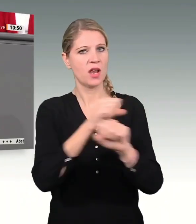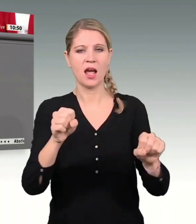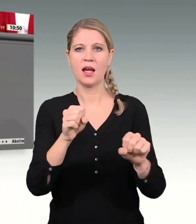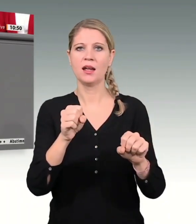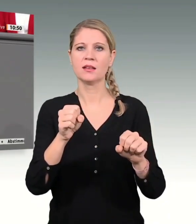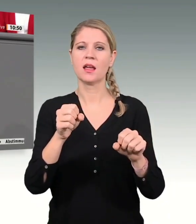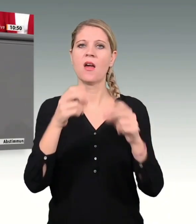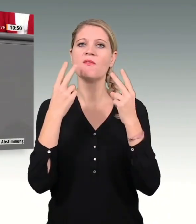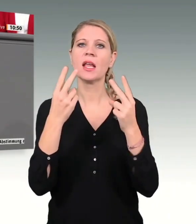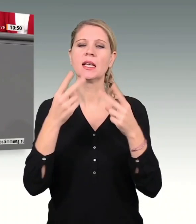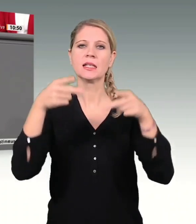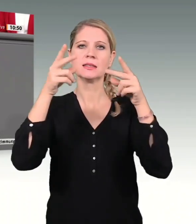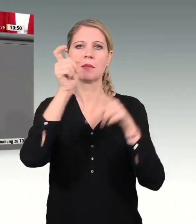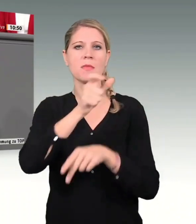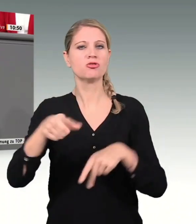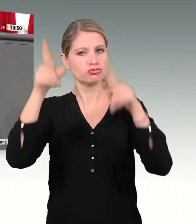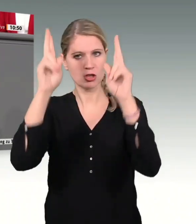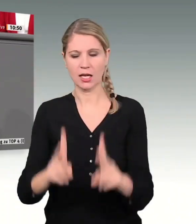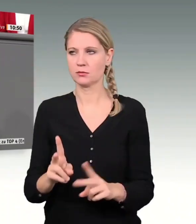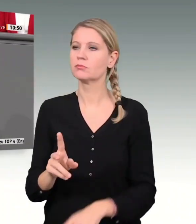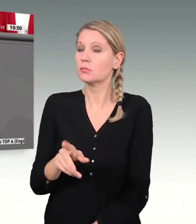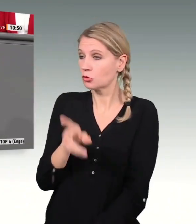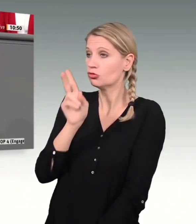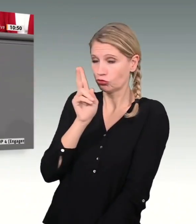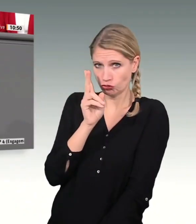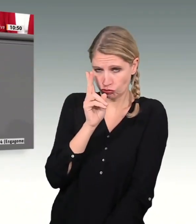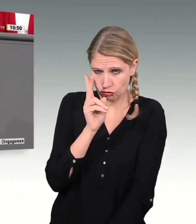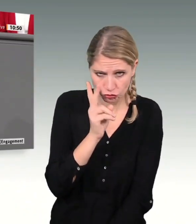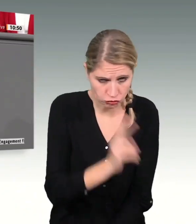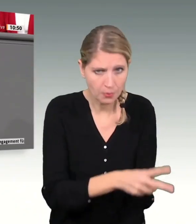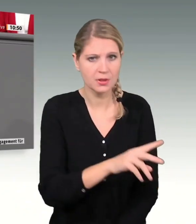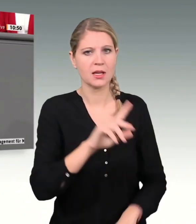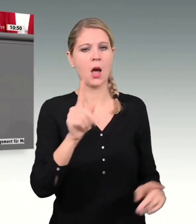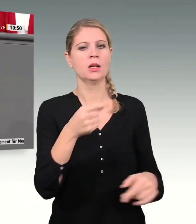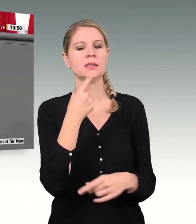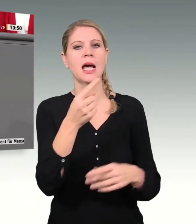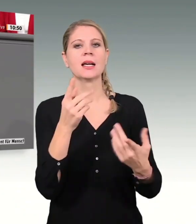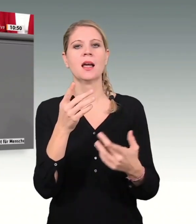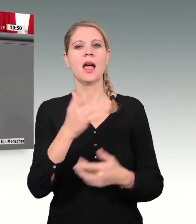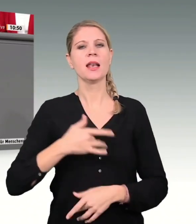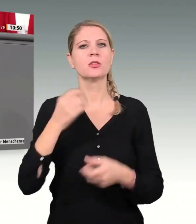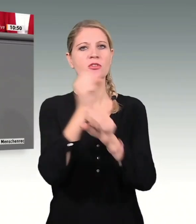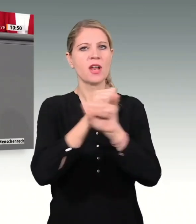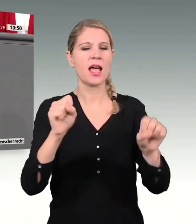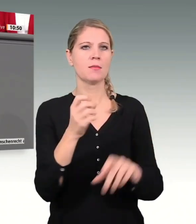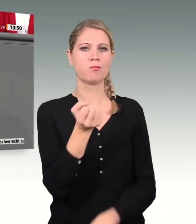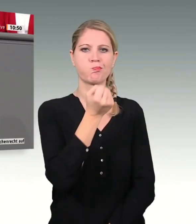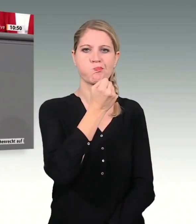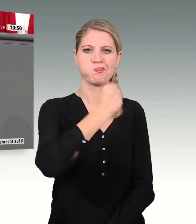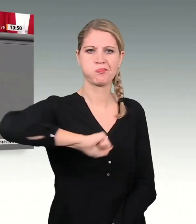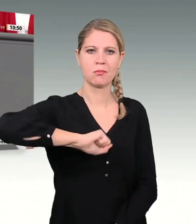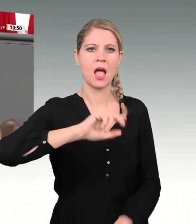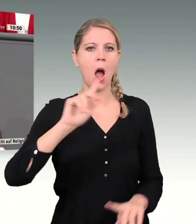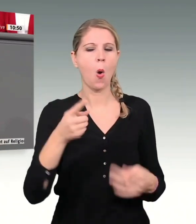Da haben Sie recht. Sie heben weiter hervor, dass mit den Verletzungen der Religionsfreiheit oft andere